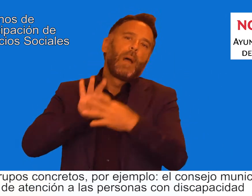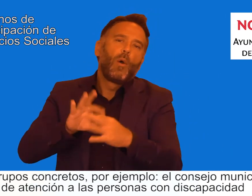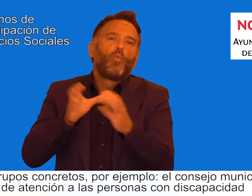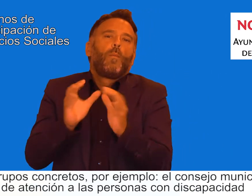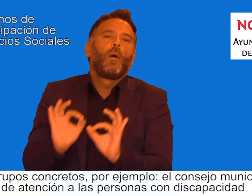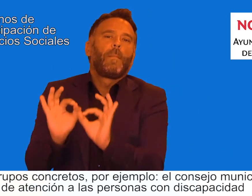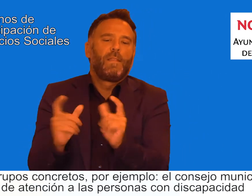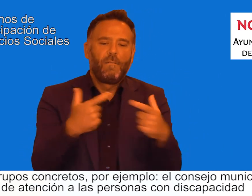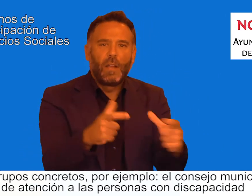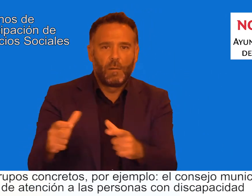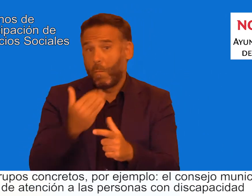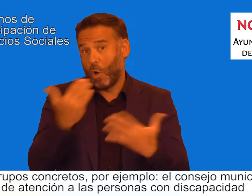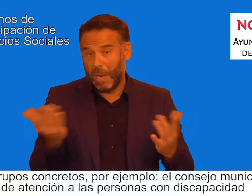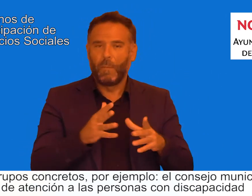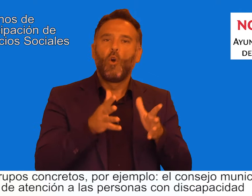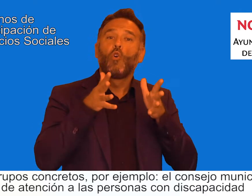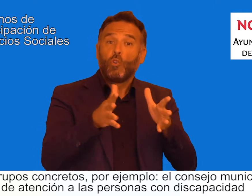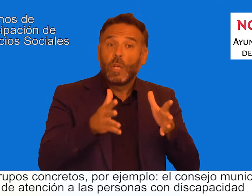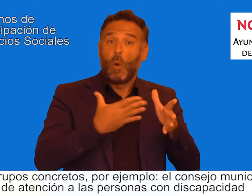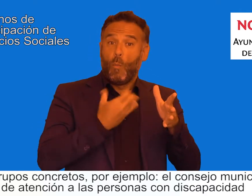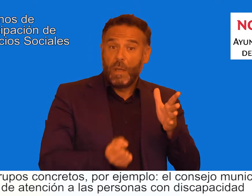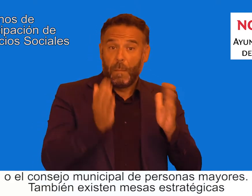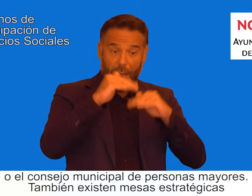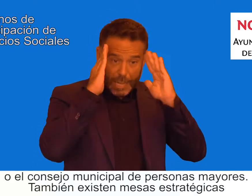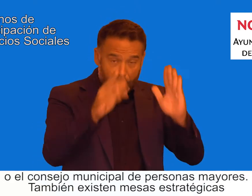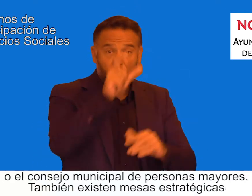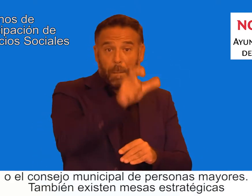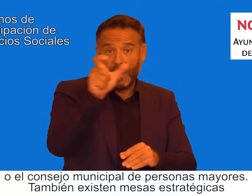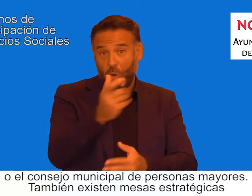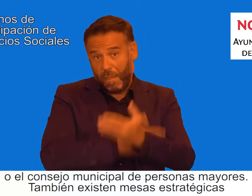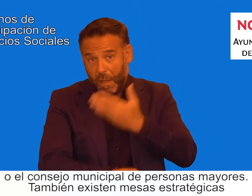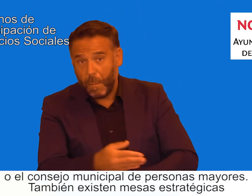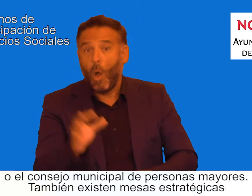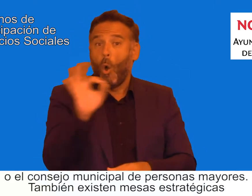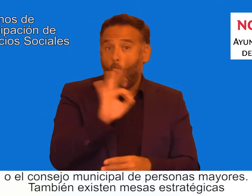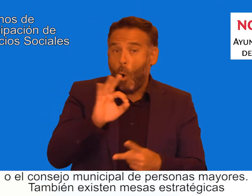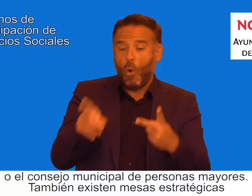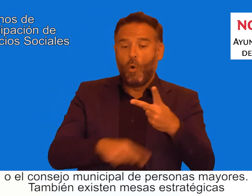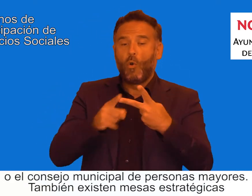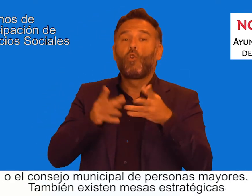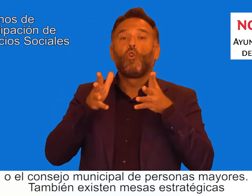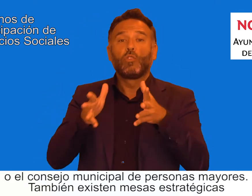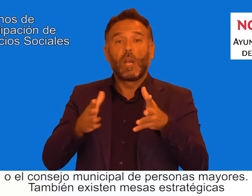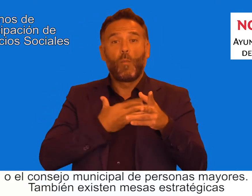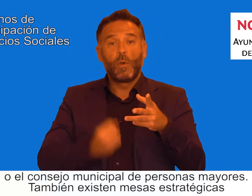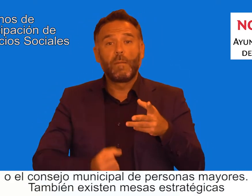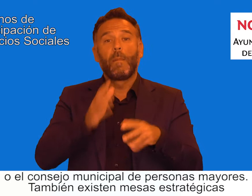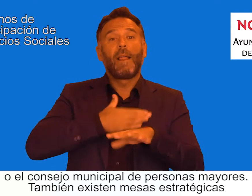Municipal de Atención a las Personas con Discapacidad o el Consejo Municipal de Personas Mayores. También